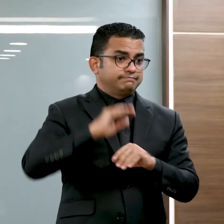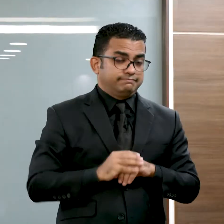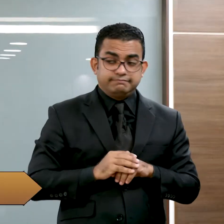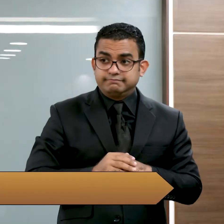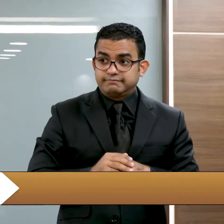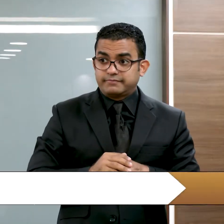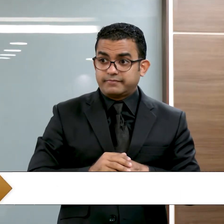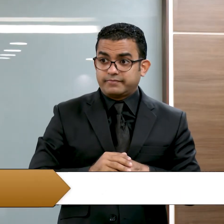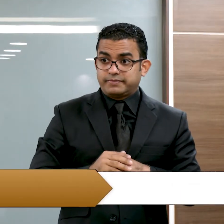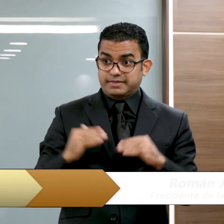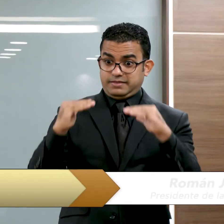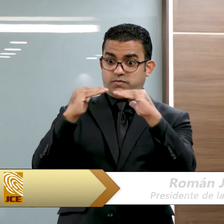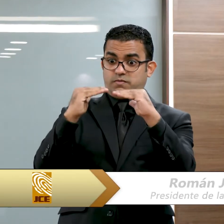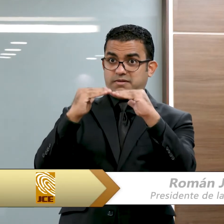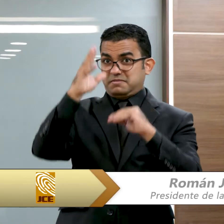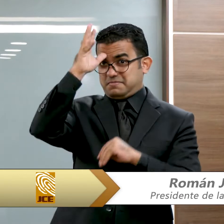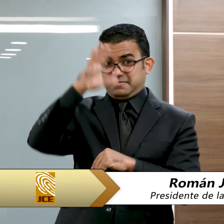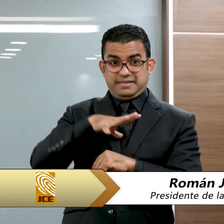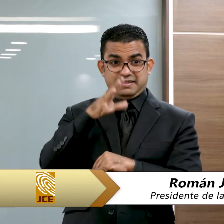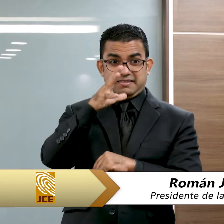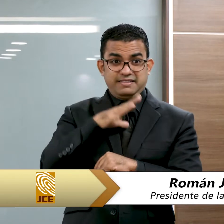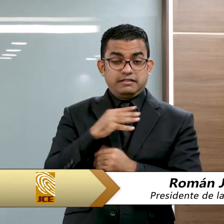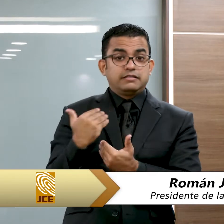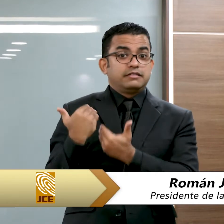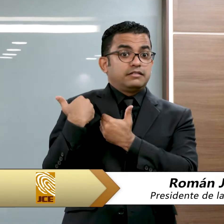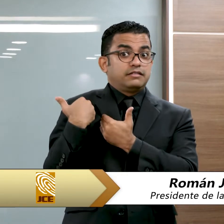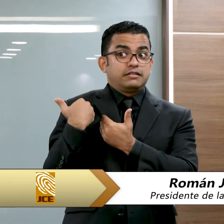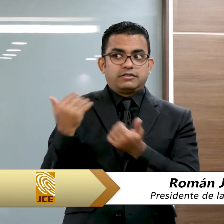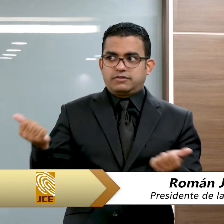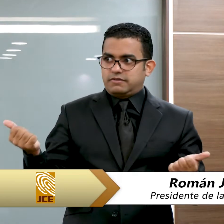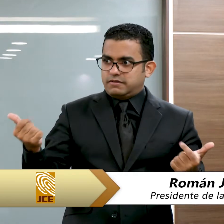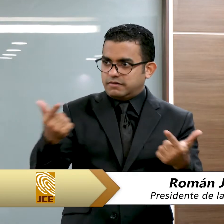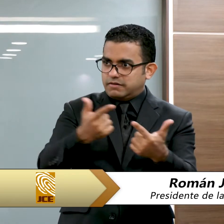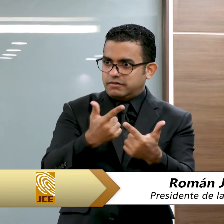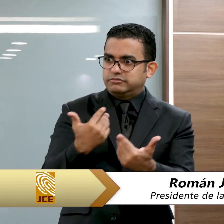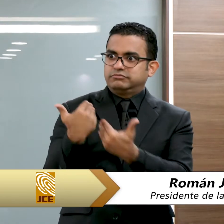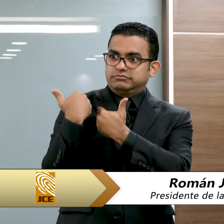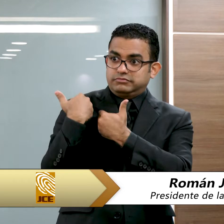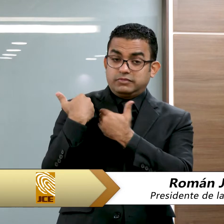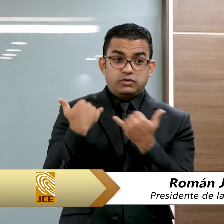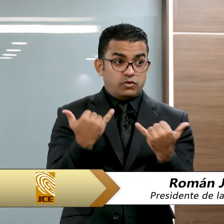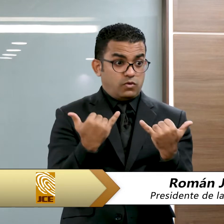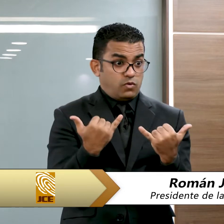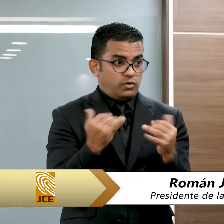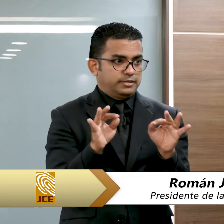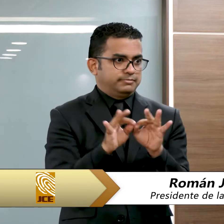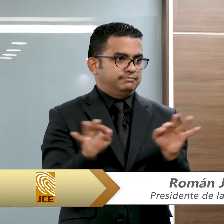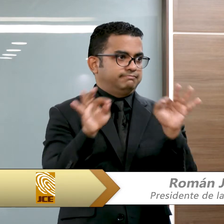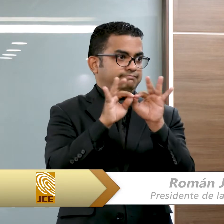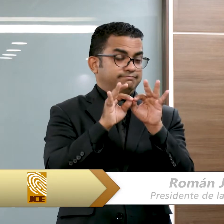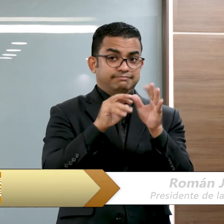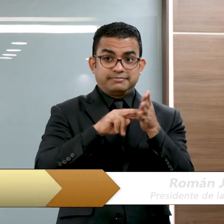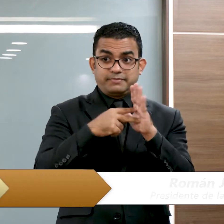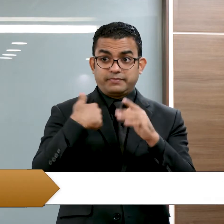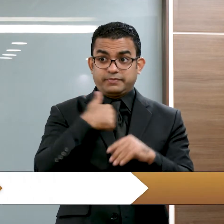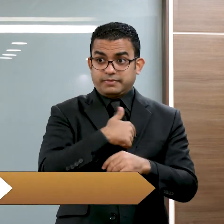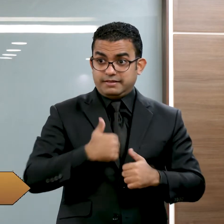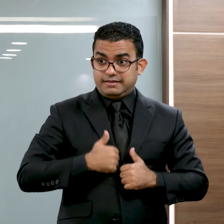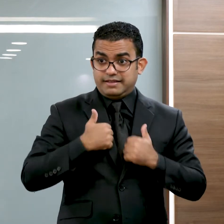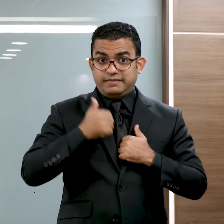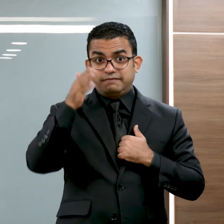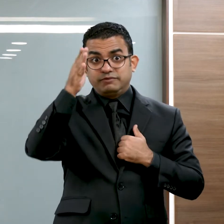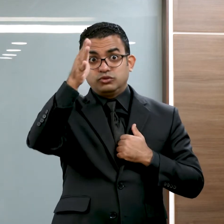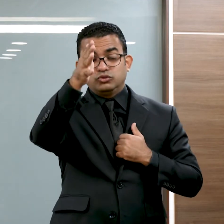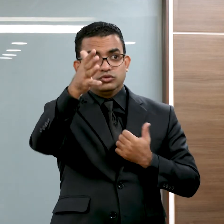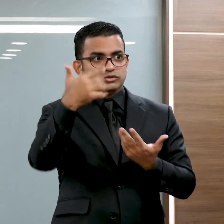La paridad es un compromiso de todos y de todas. Hoy más que nunca, cuando el futuro de nuestro mundo